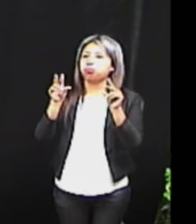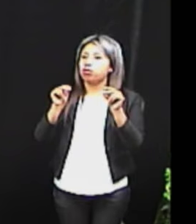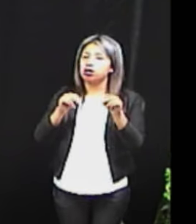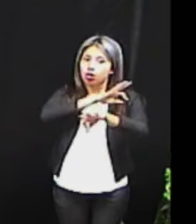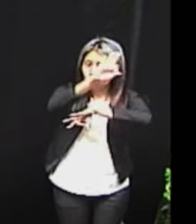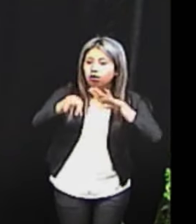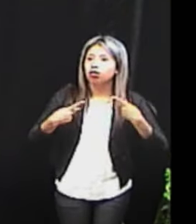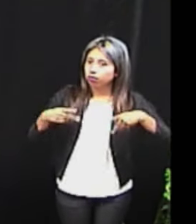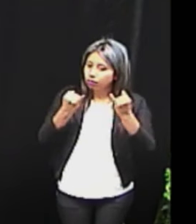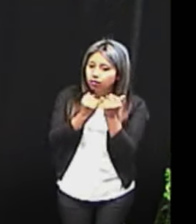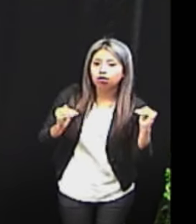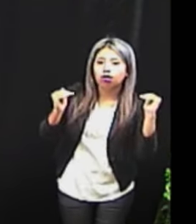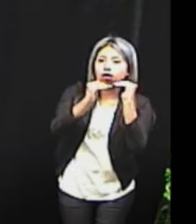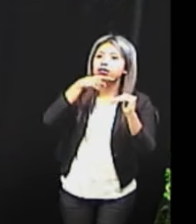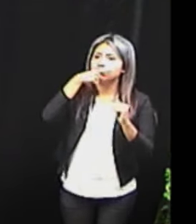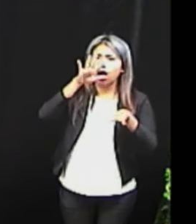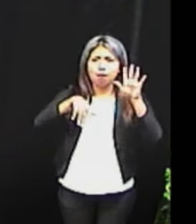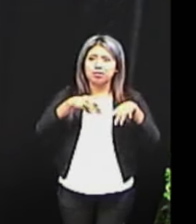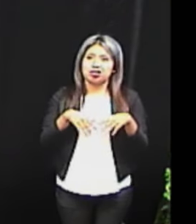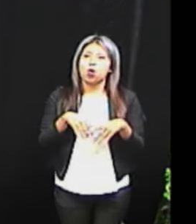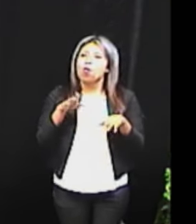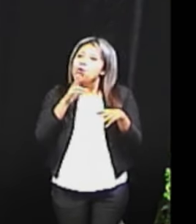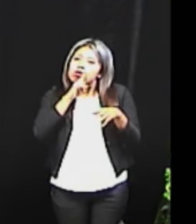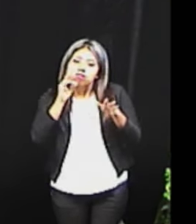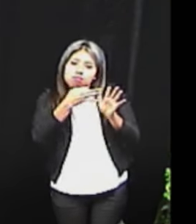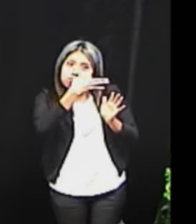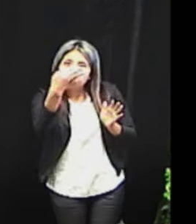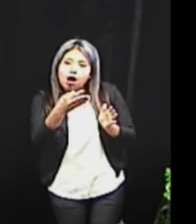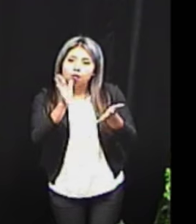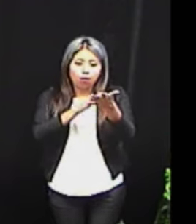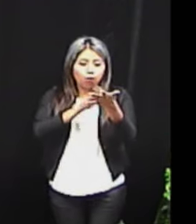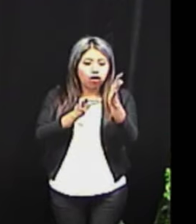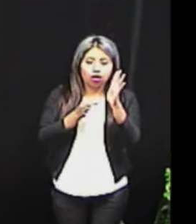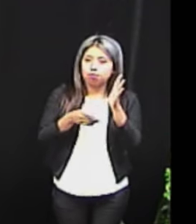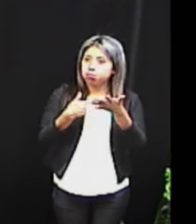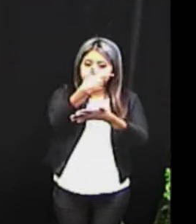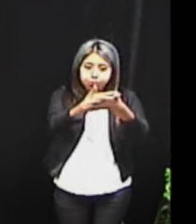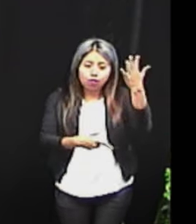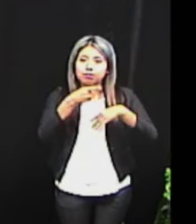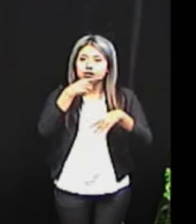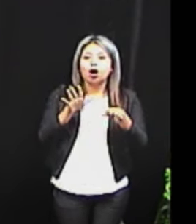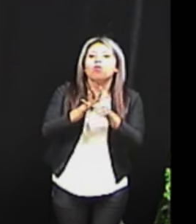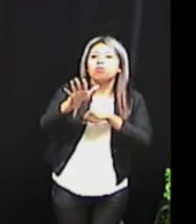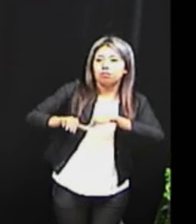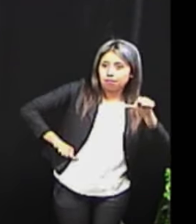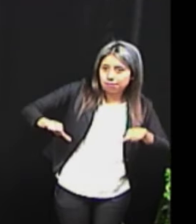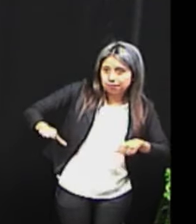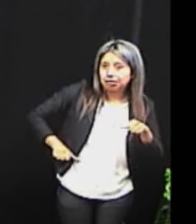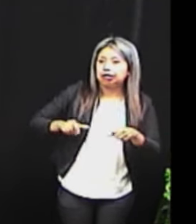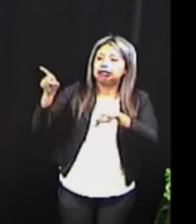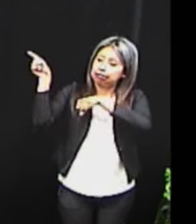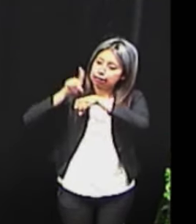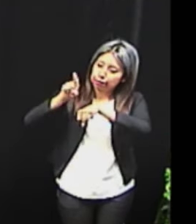adultos, 31 reportan algún problema para realizar una de las pequeñas actividades de la vida diaria o como